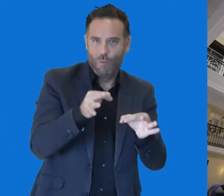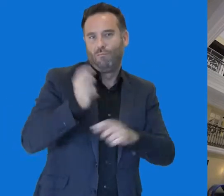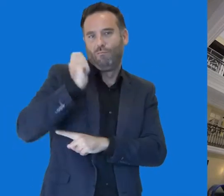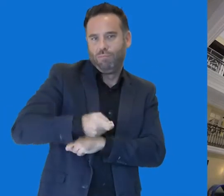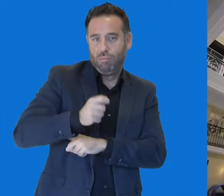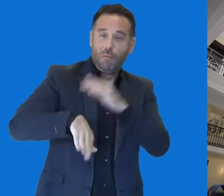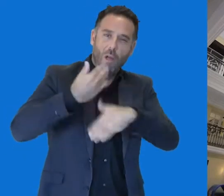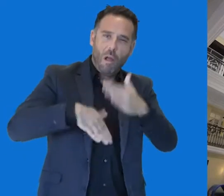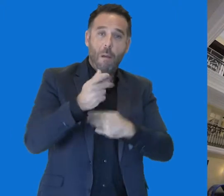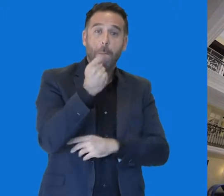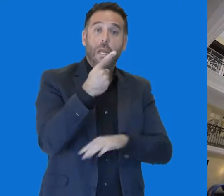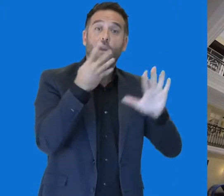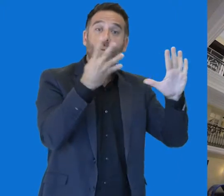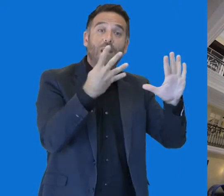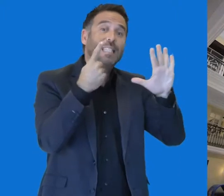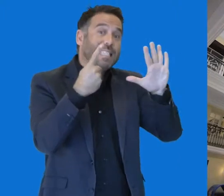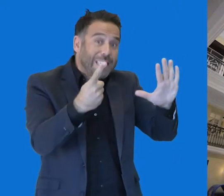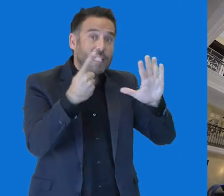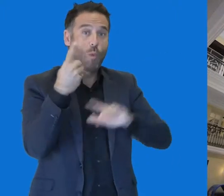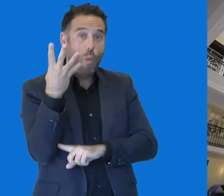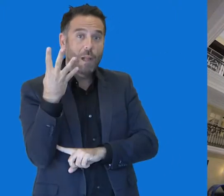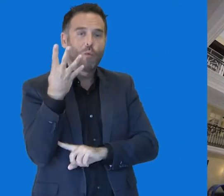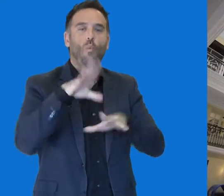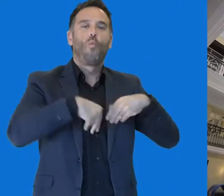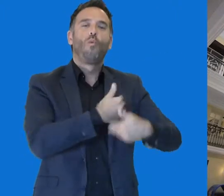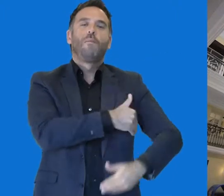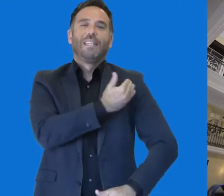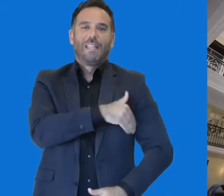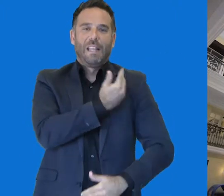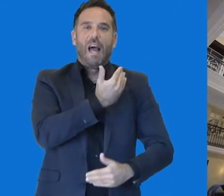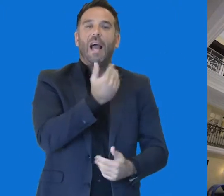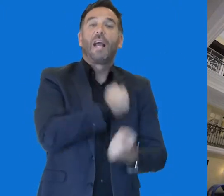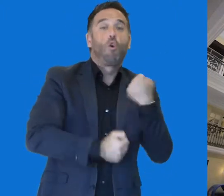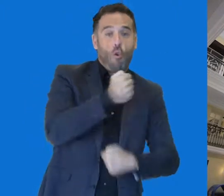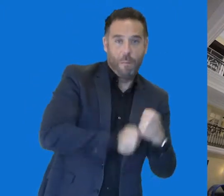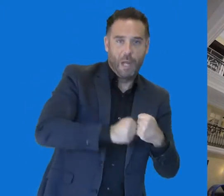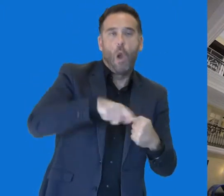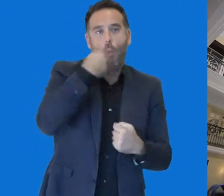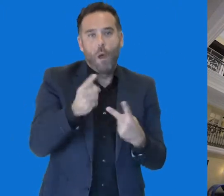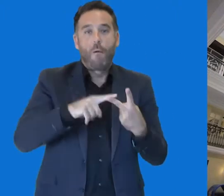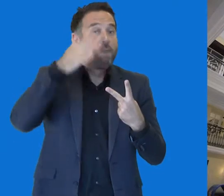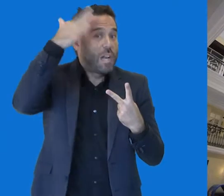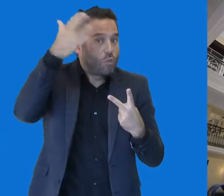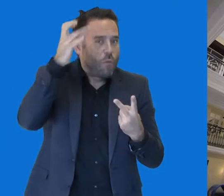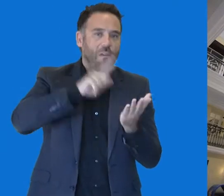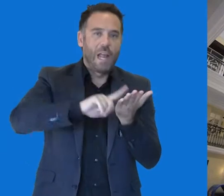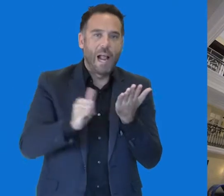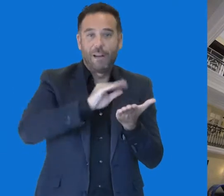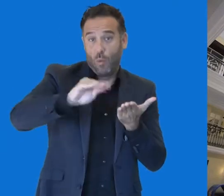Primero fue sede de los juzgados y a partir del año 1964 fue la Facultad de Económicas, después la de Filosofía y Letras